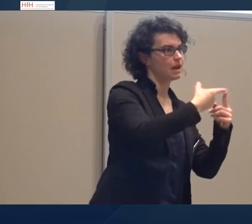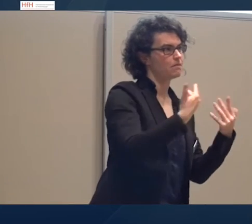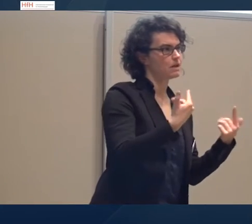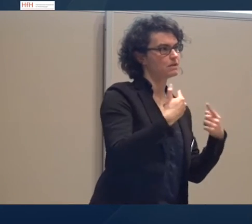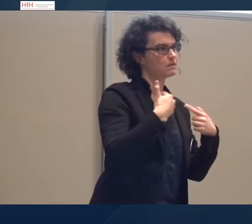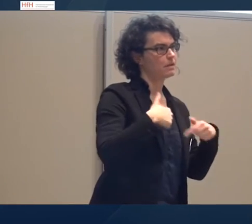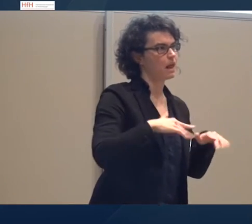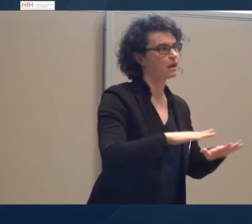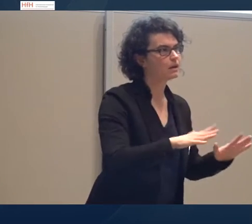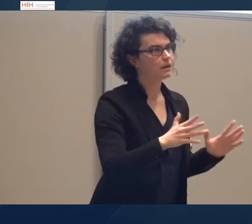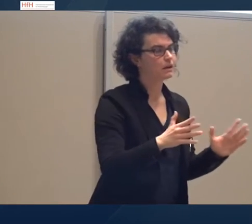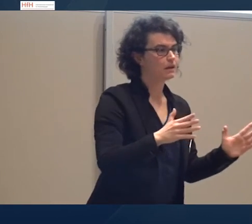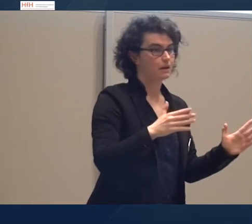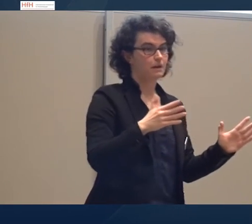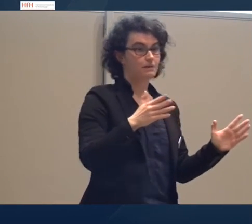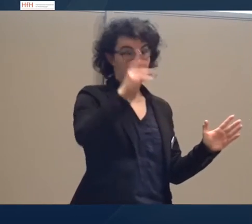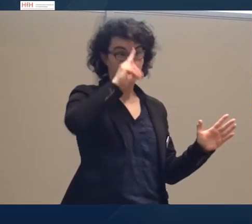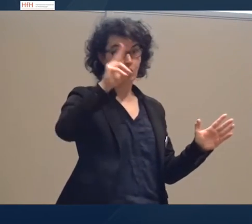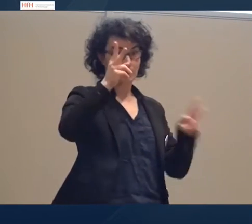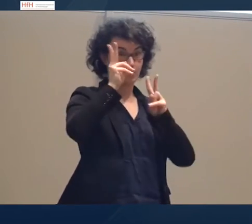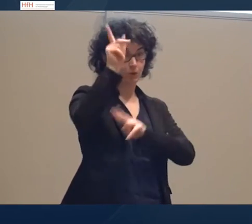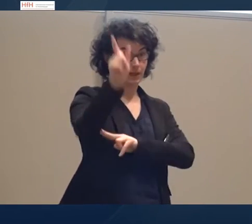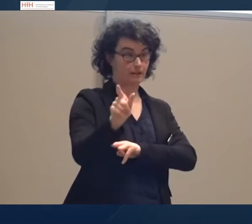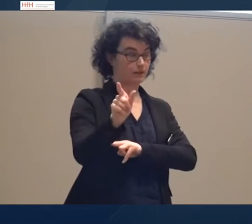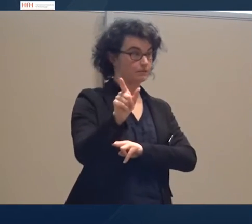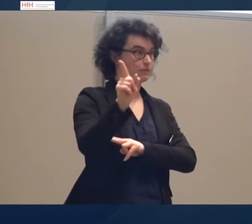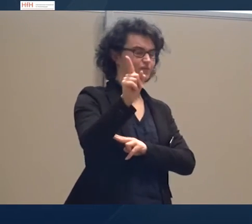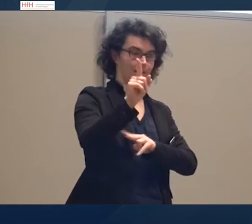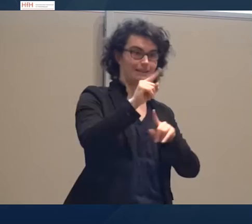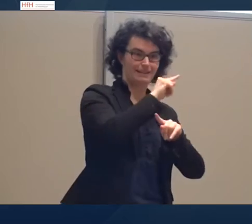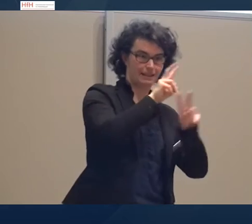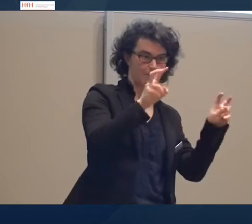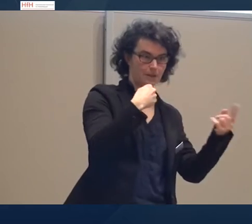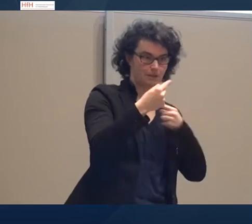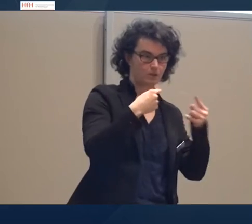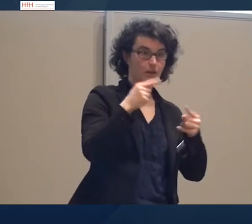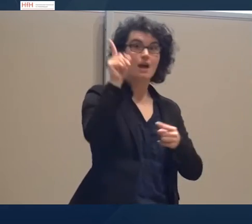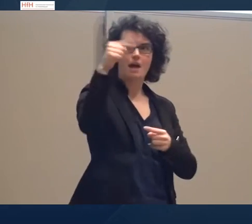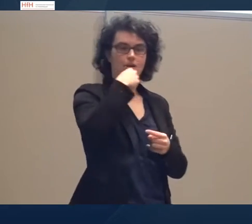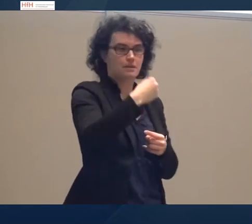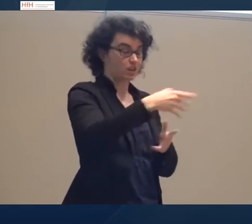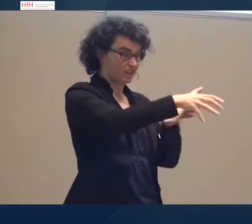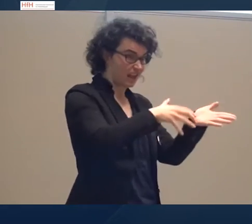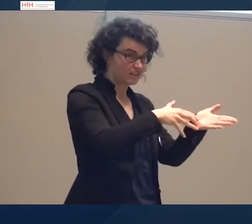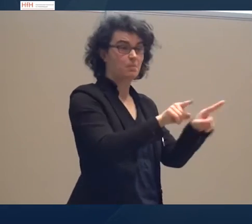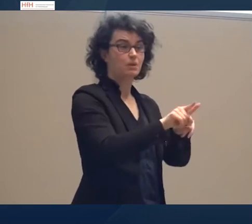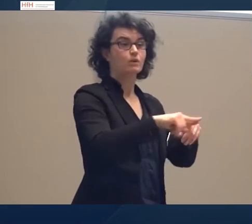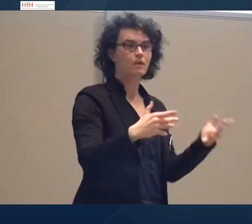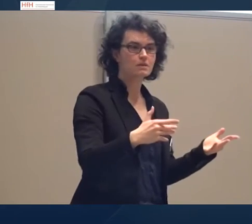Und mein Dozent hat auch immer so, also wenn wir über Text linguistisch gesprochen haben, und der hat gesagt, der Text ist einfach das, von dem du denkst, dass der andere